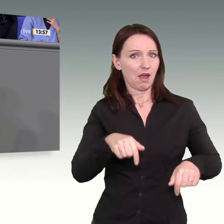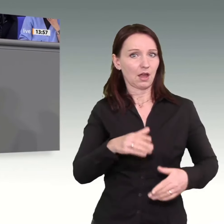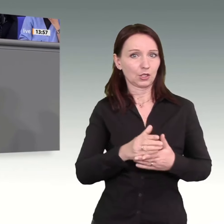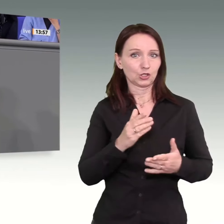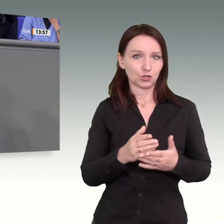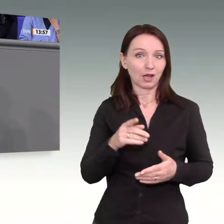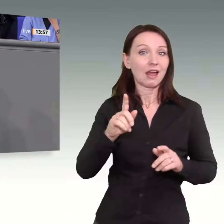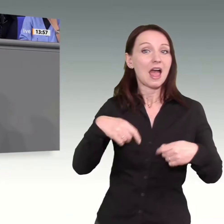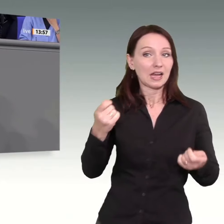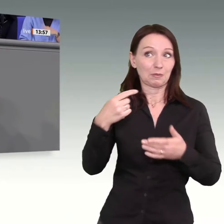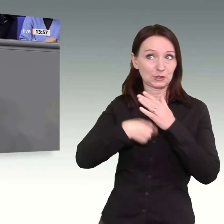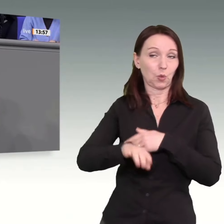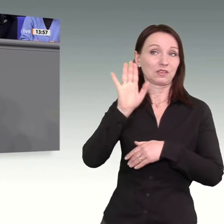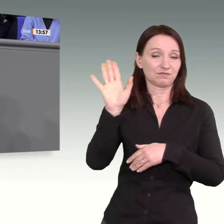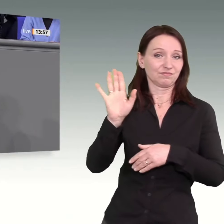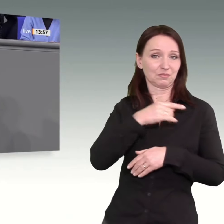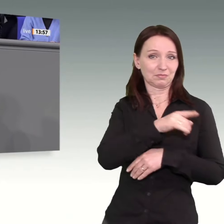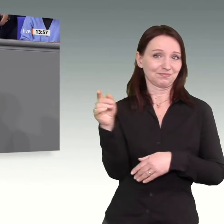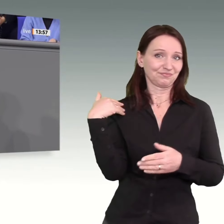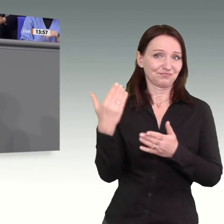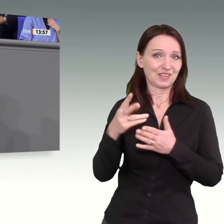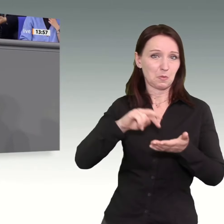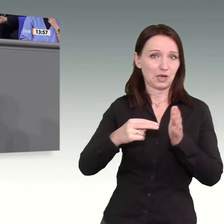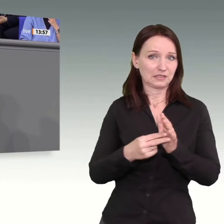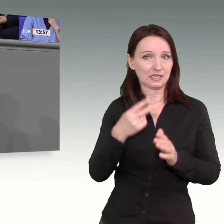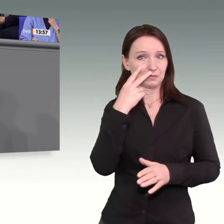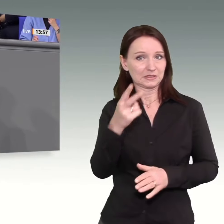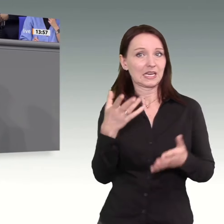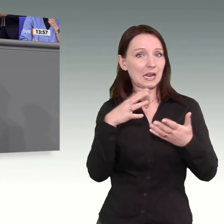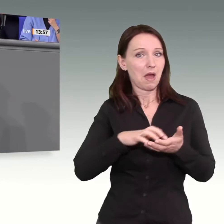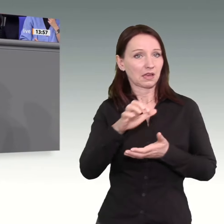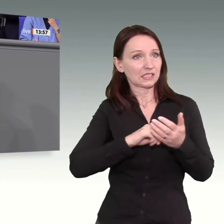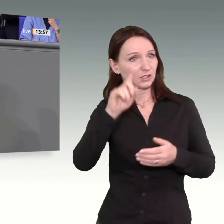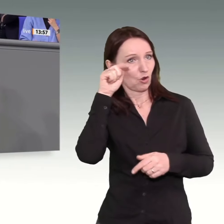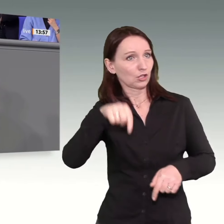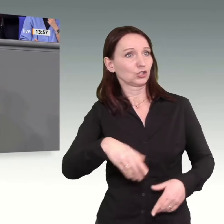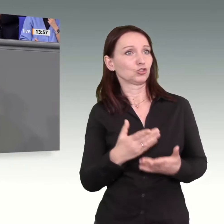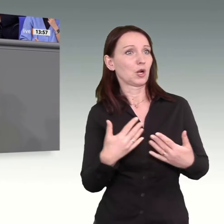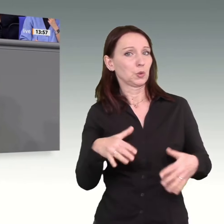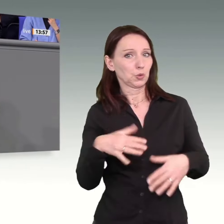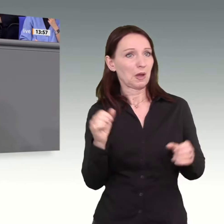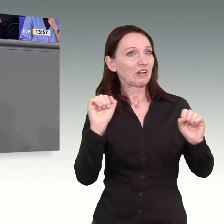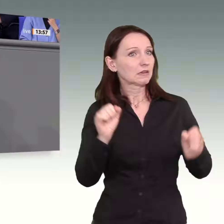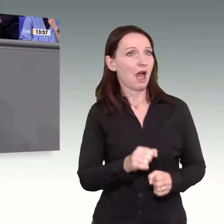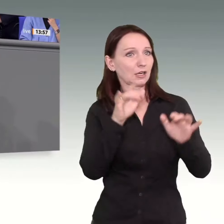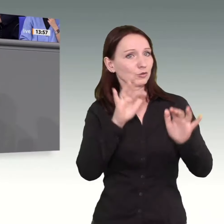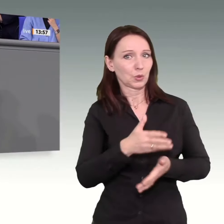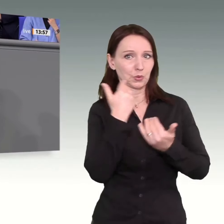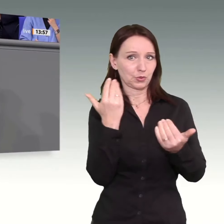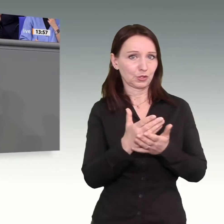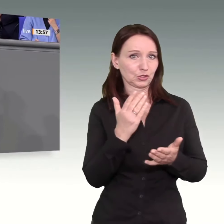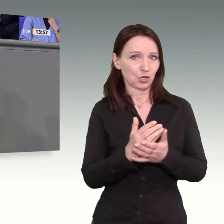Wenn Sie doch so gut wären in der Nachhaltigkeit, dann wäre das anders. Und das können Sie ja sogar